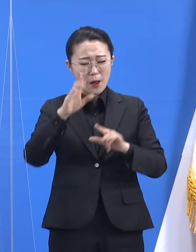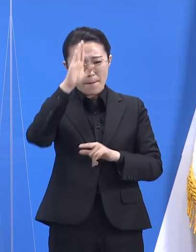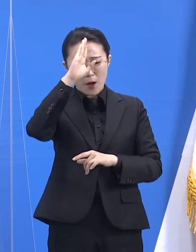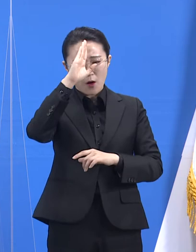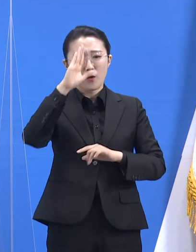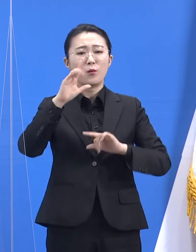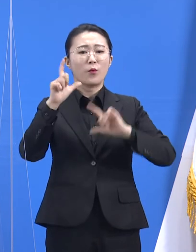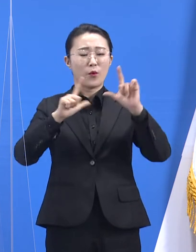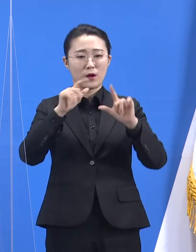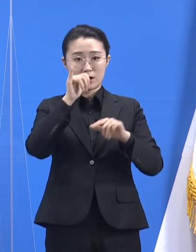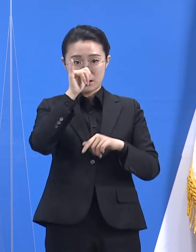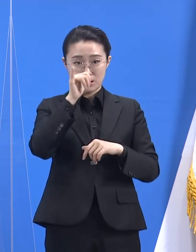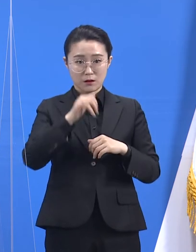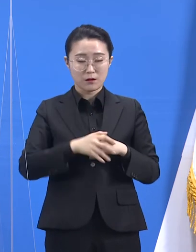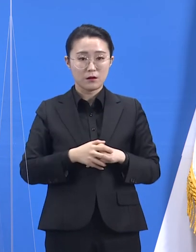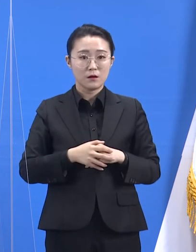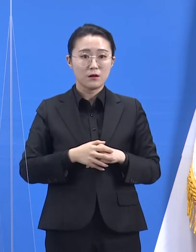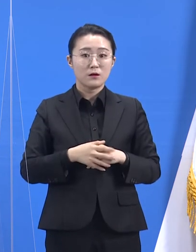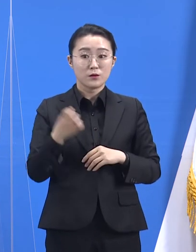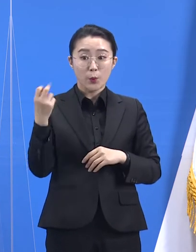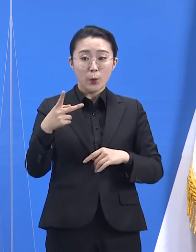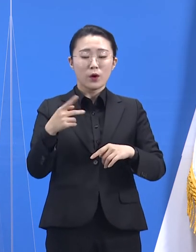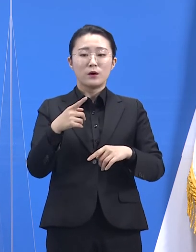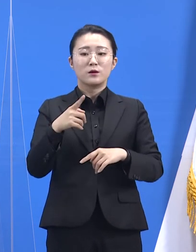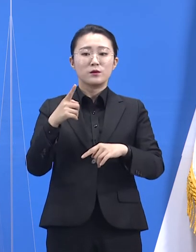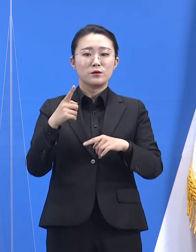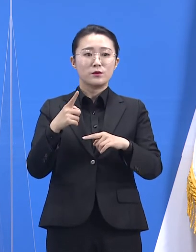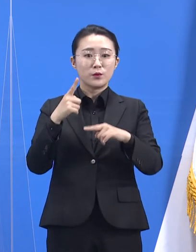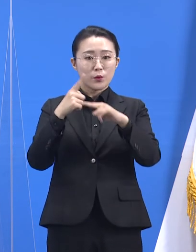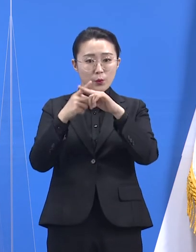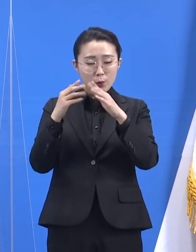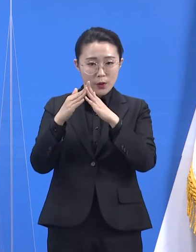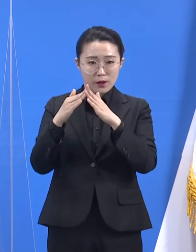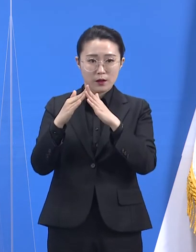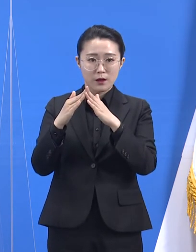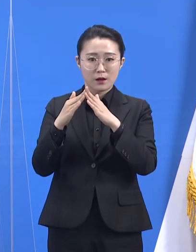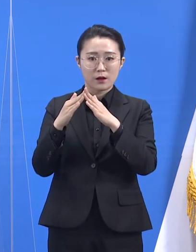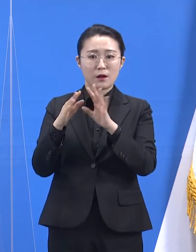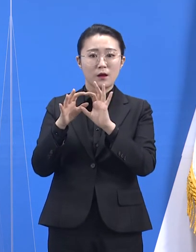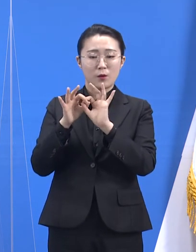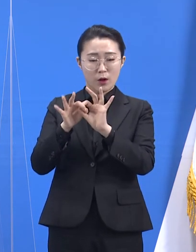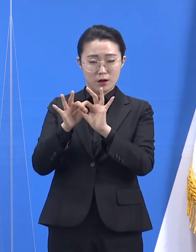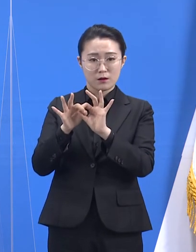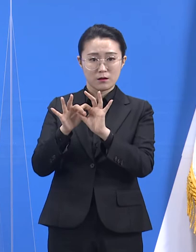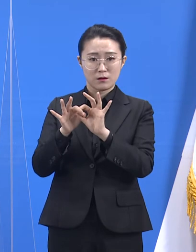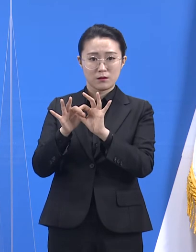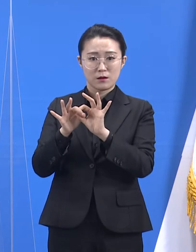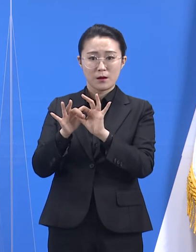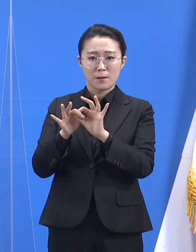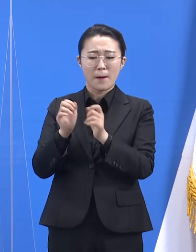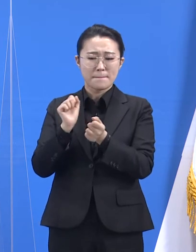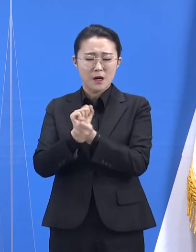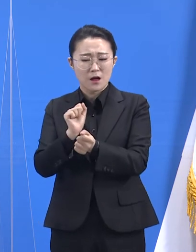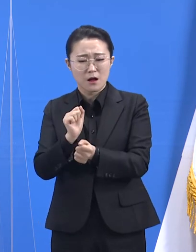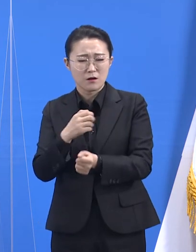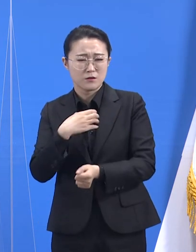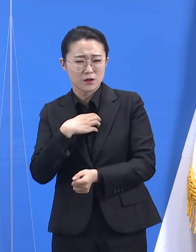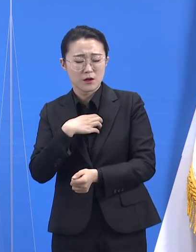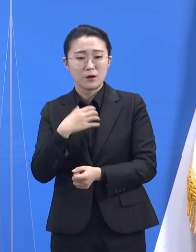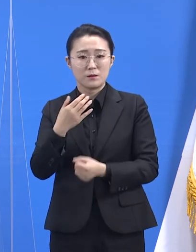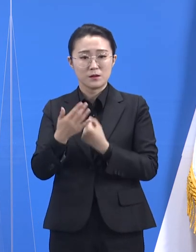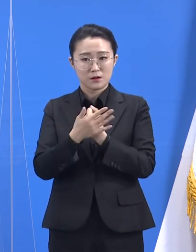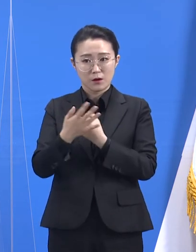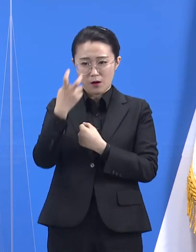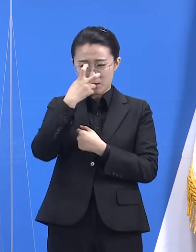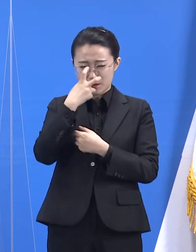지역 내 교회 연관성이 확인되었고, 교회 관련자에 대한 일제검사가 실시되었습니다. 다수의 확진자가